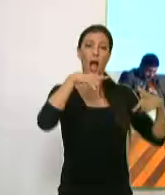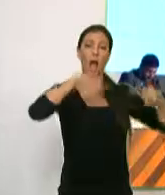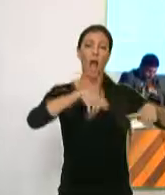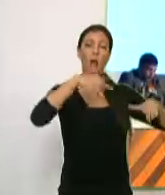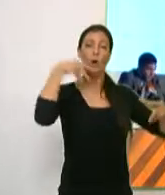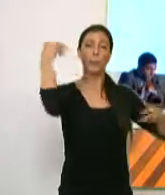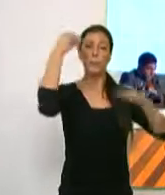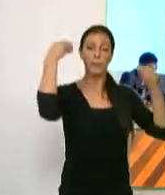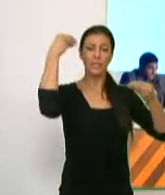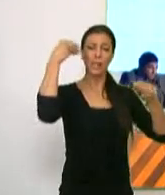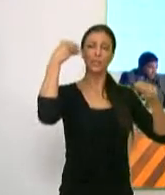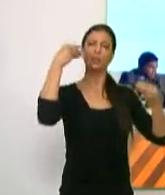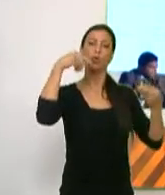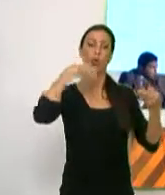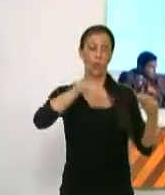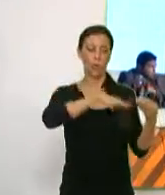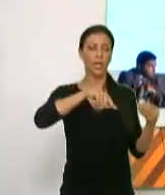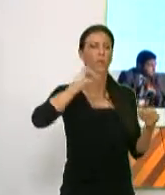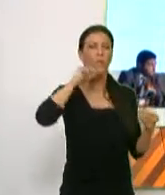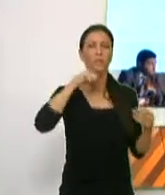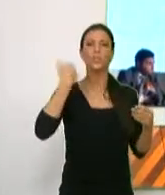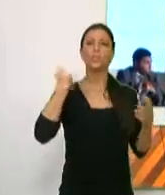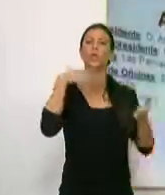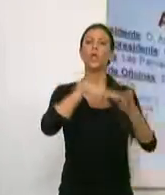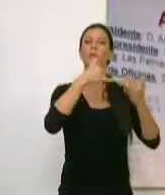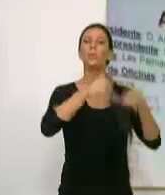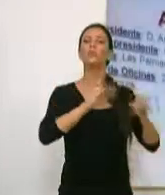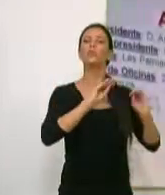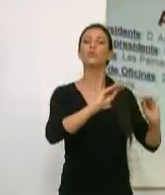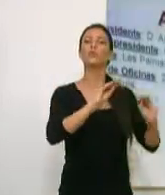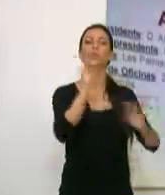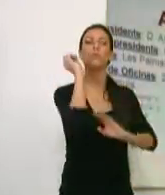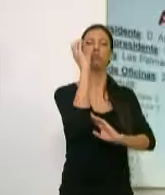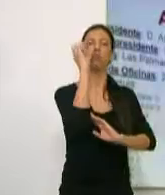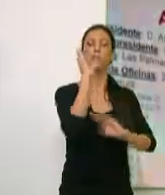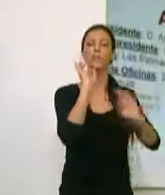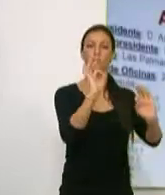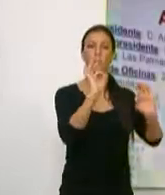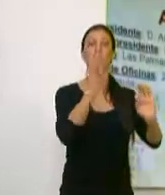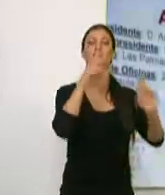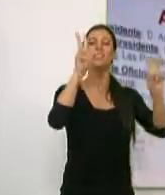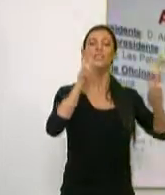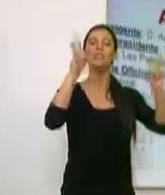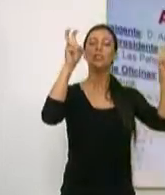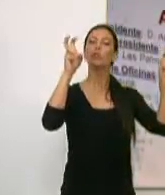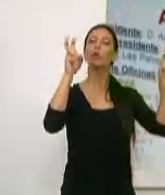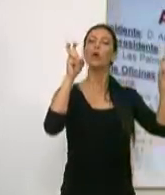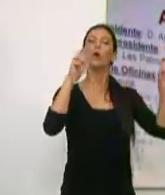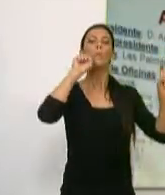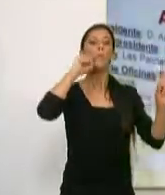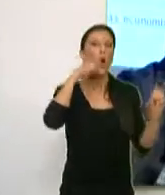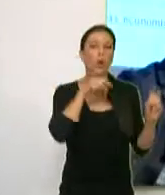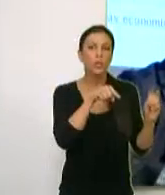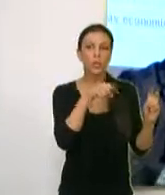El aula de pensamiento de la localidad motileña ha celebrado la charla-coloquio que tenía como título